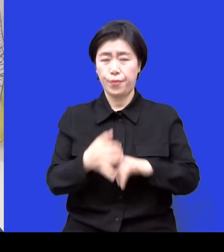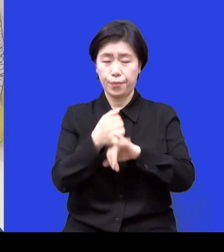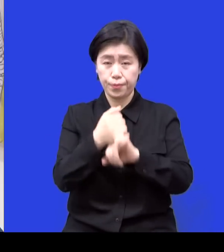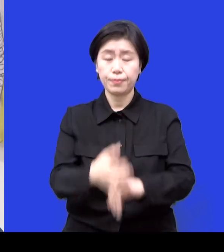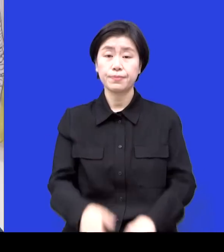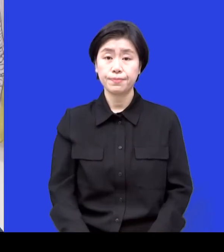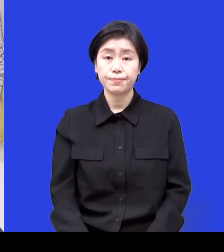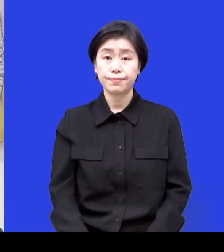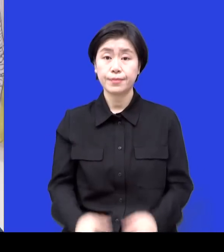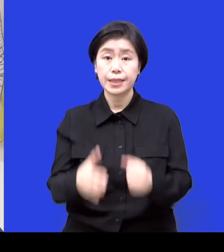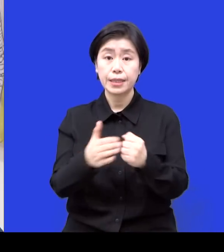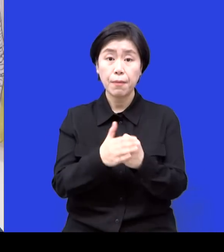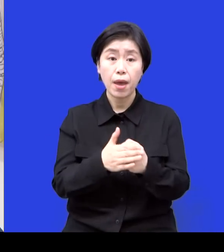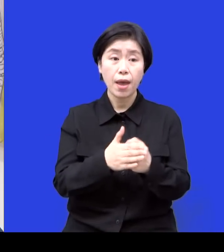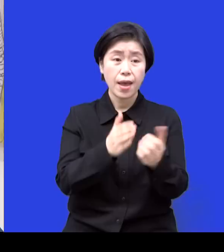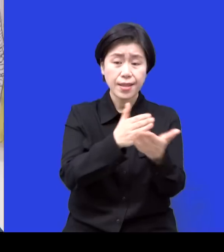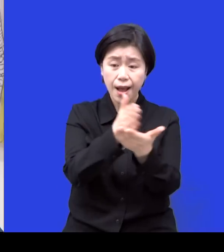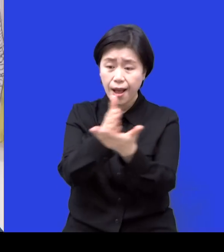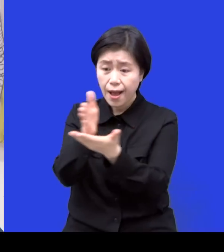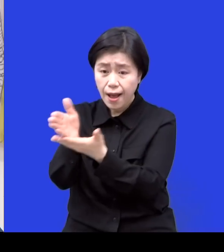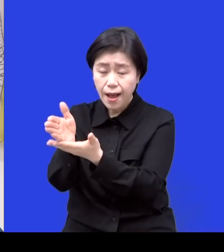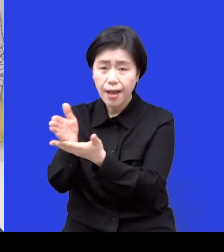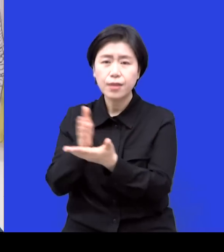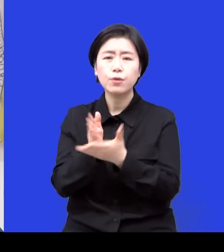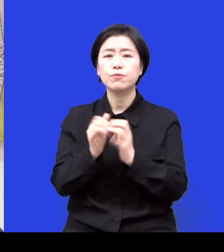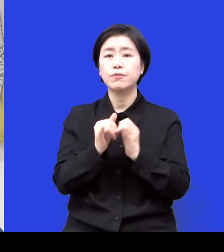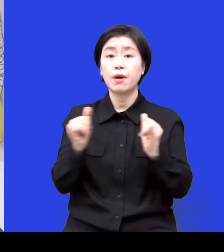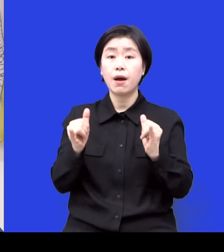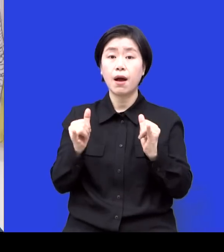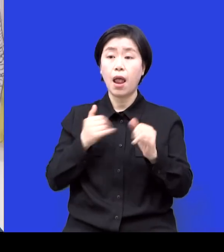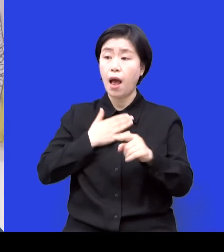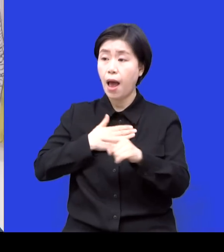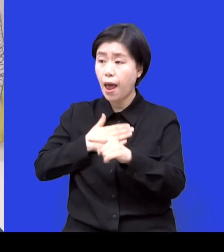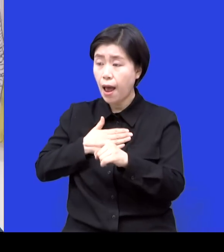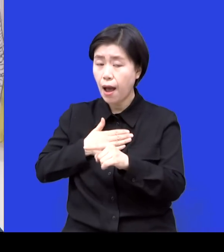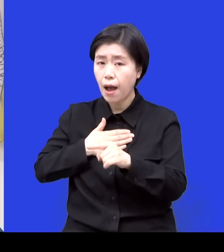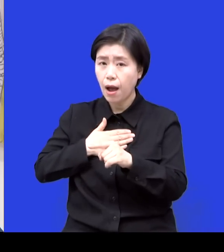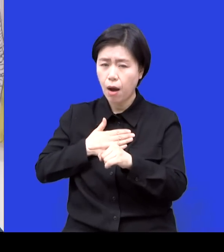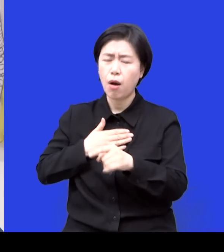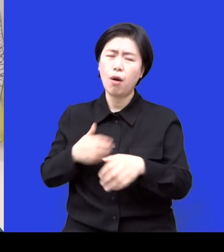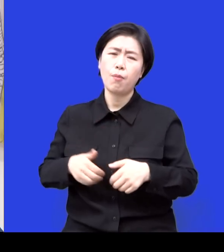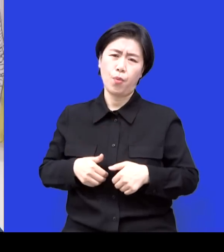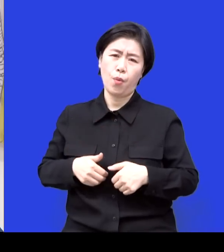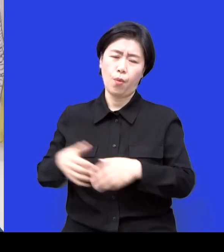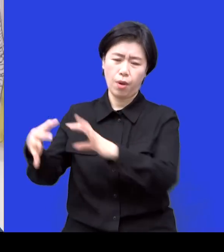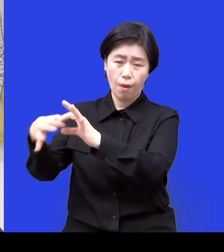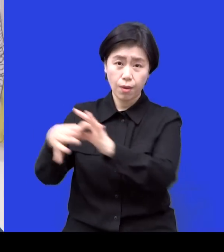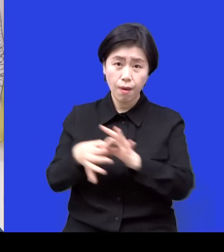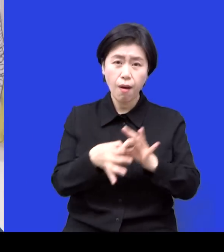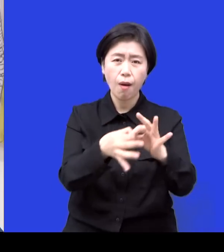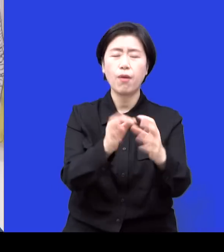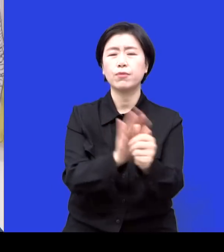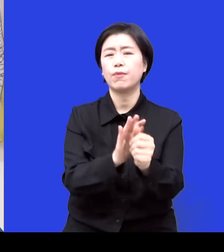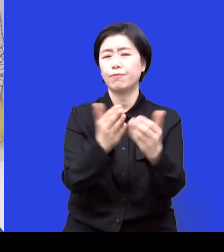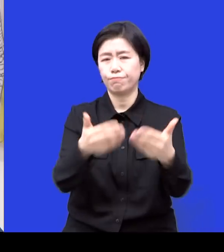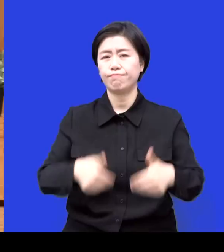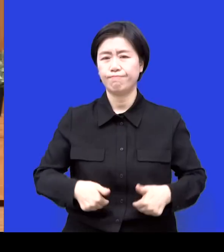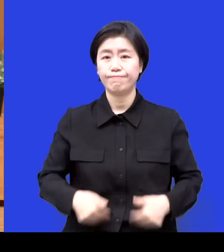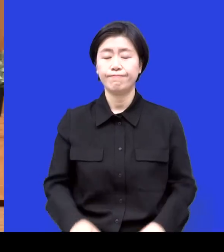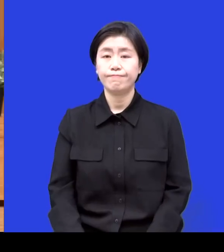전문가분들을 알고 있는 것도 사실 저희가 많이 필요해요. 네. 그러네요. 필요할 때 연락드리고 그런 것들이 항상 필요해가지고 그럼 법률